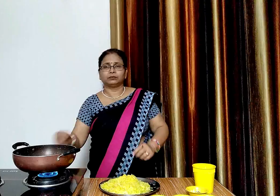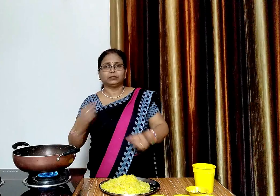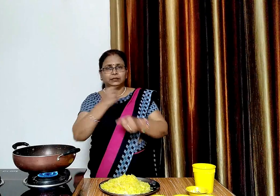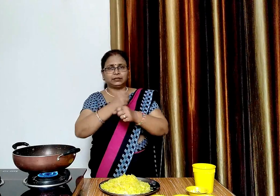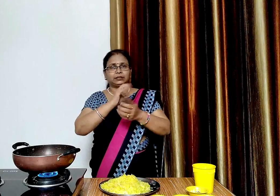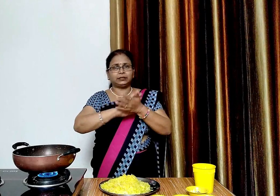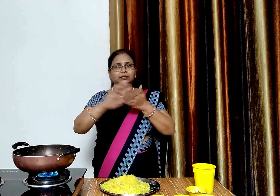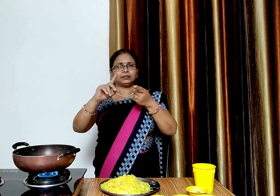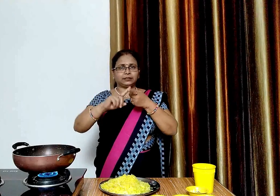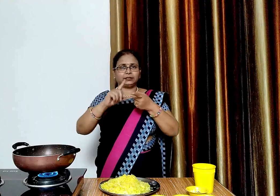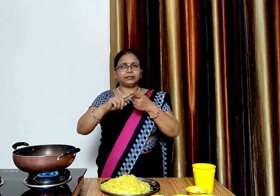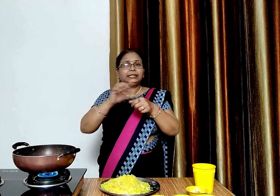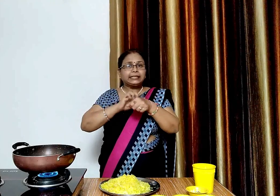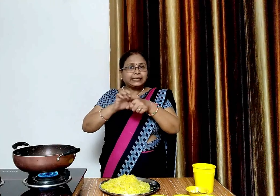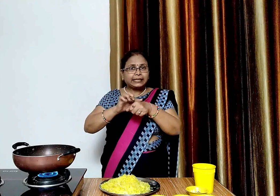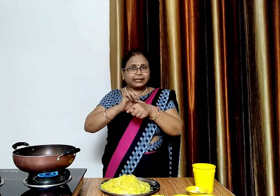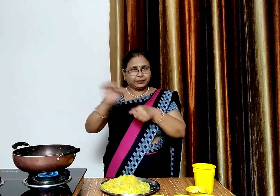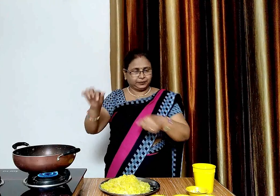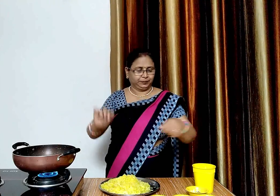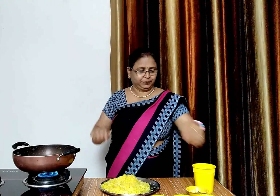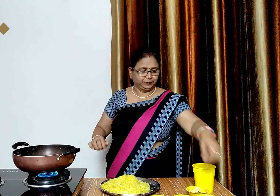अब उसमें करीब एक चमच खी डालेंगे